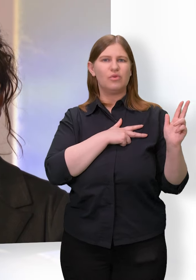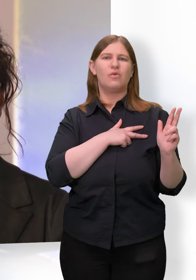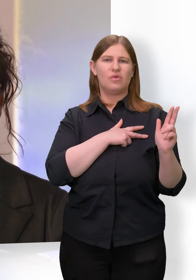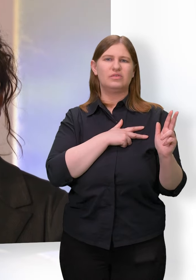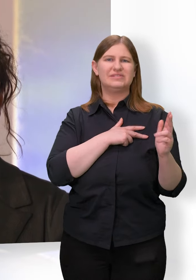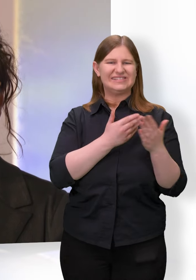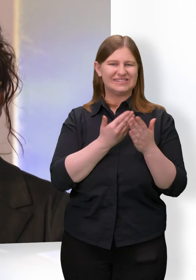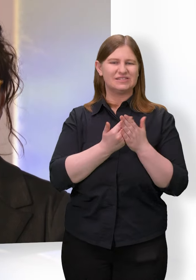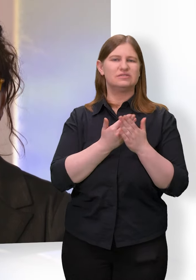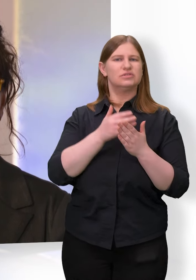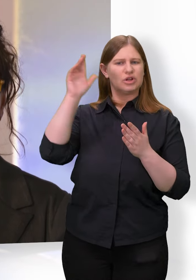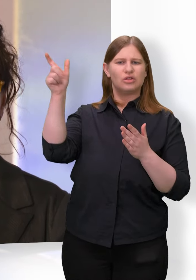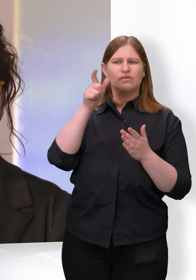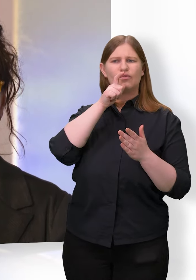dich und auf dein Wort kann ich mich verlassen.